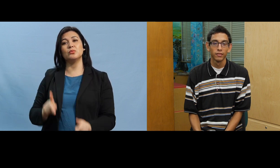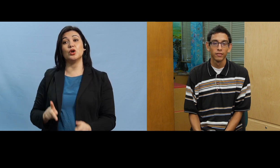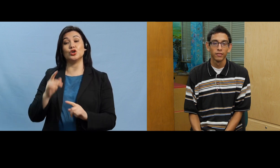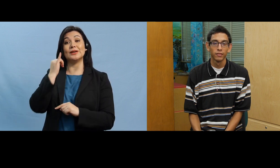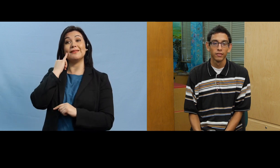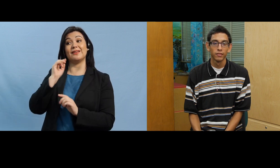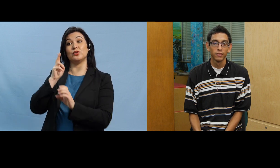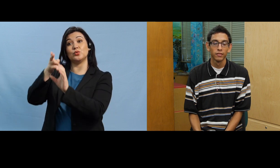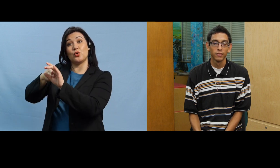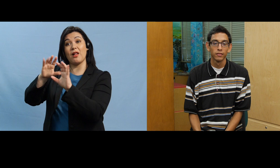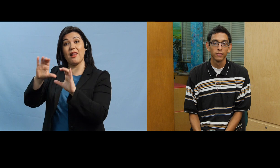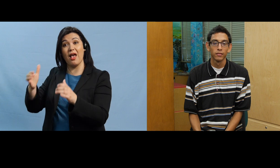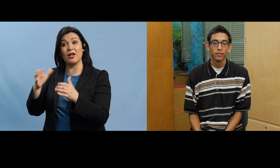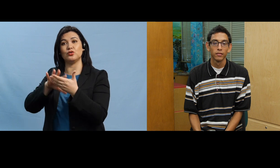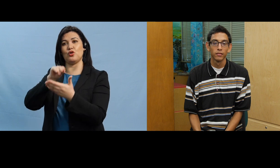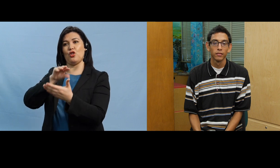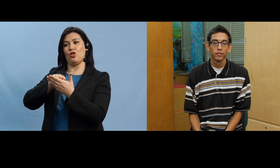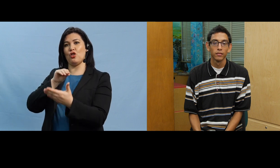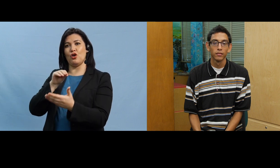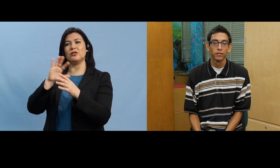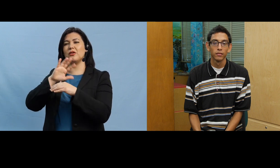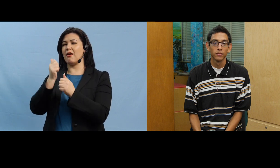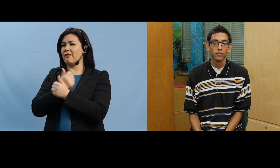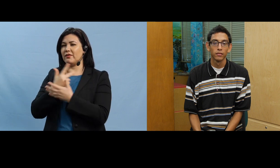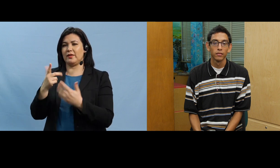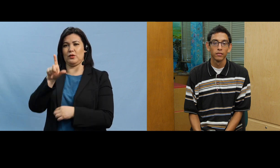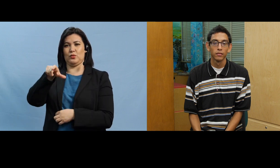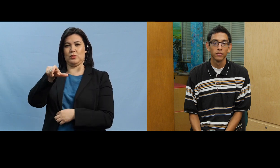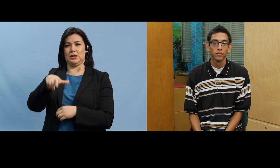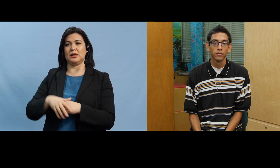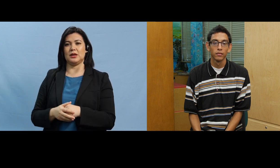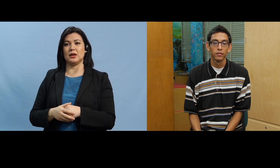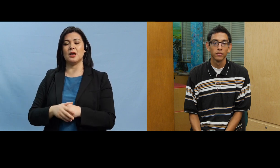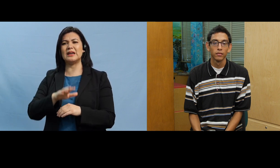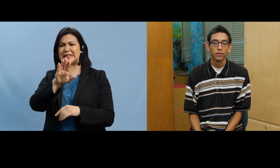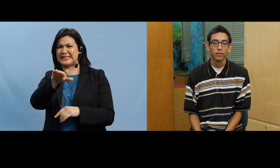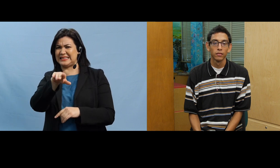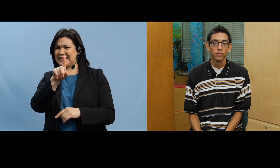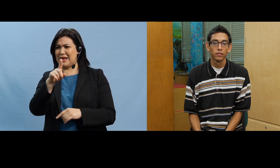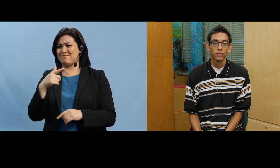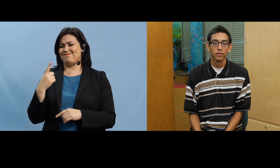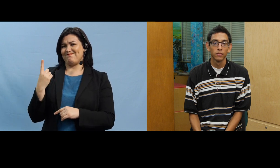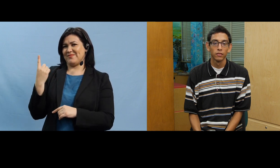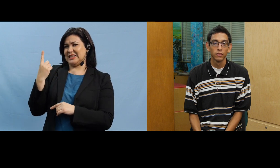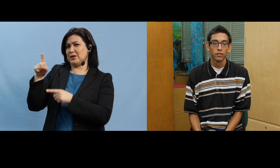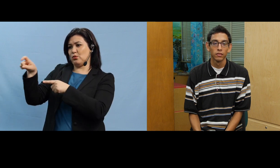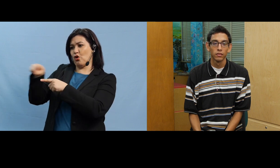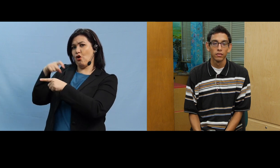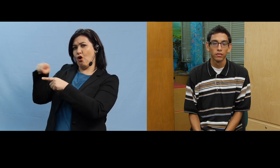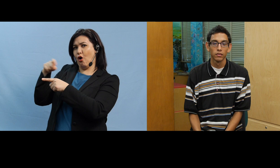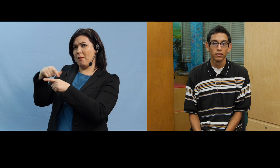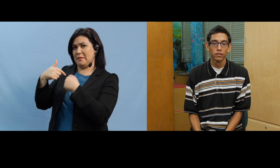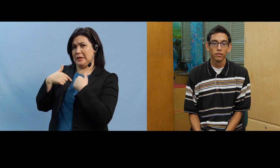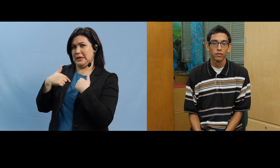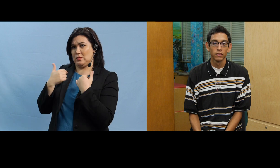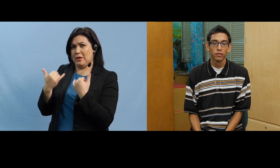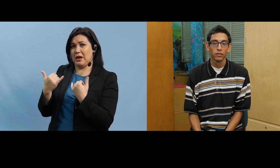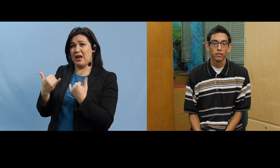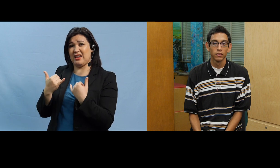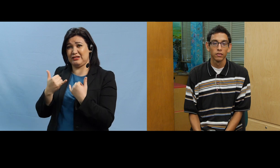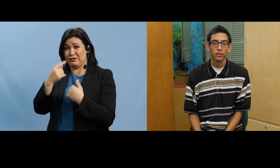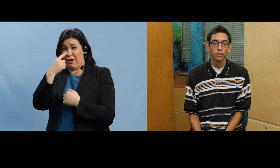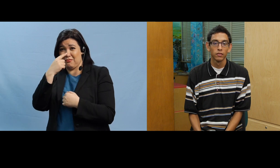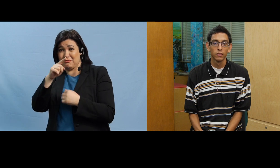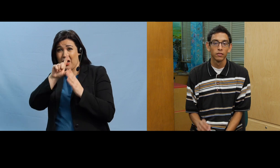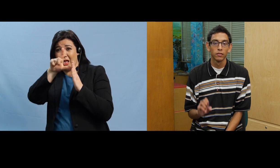vas a estudiar y aprender todo lo que necesitas pero mira este yo tengo una llamada que me está entrando este podemos hablar un